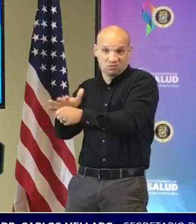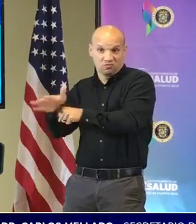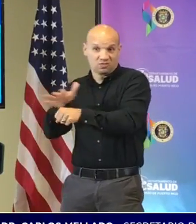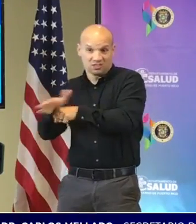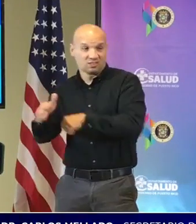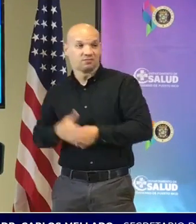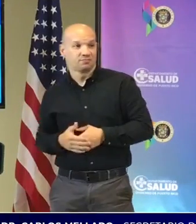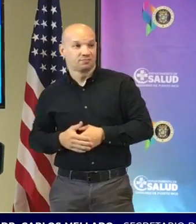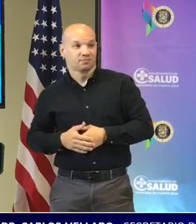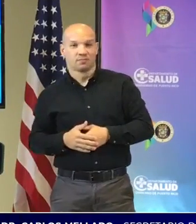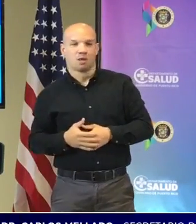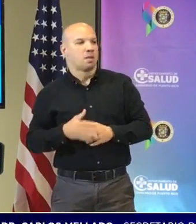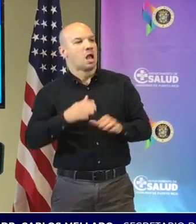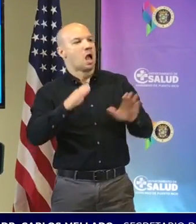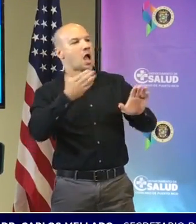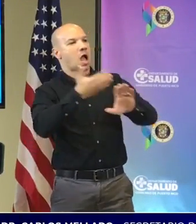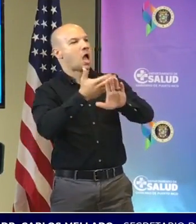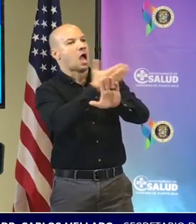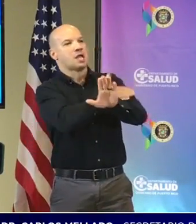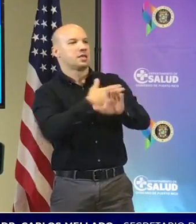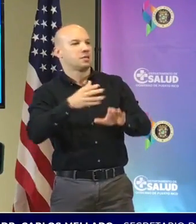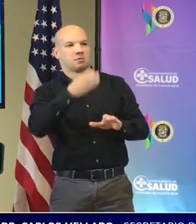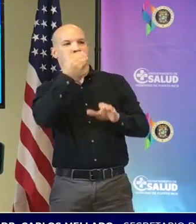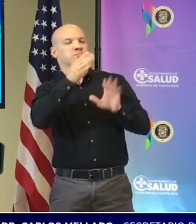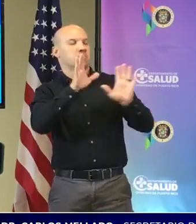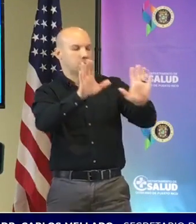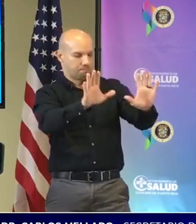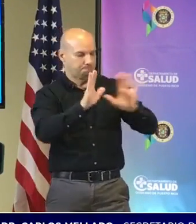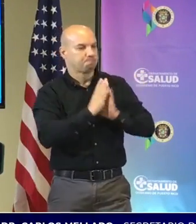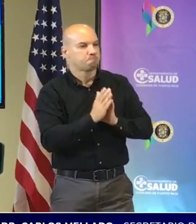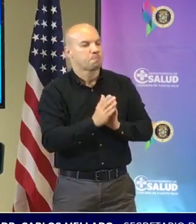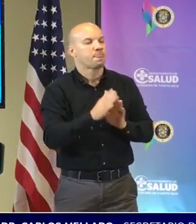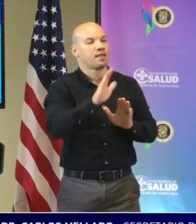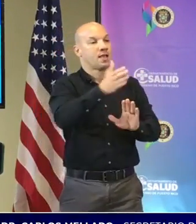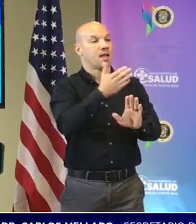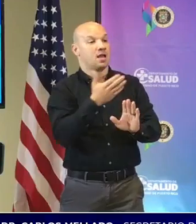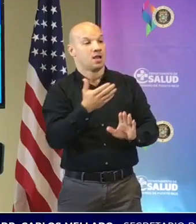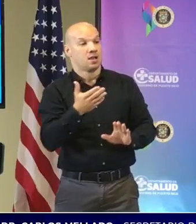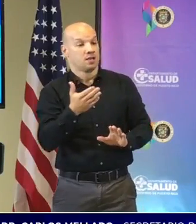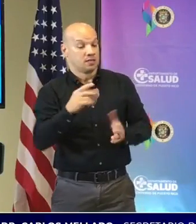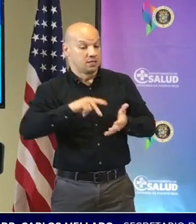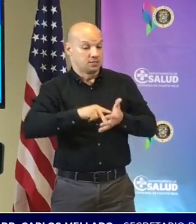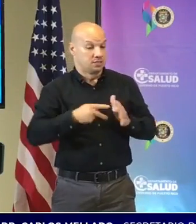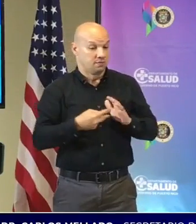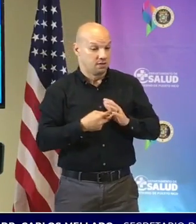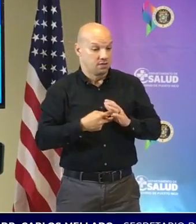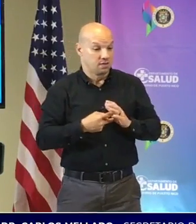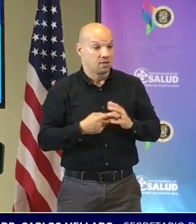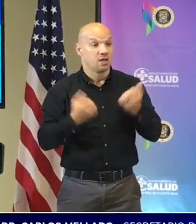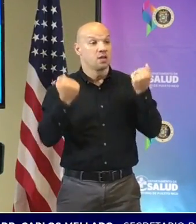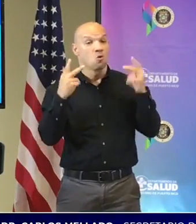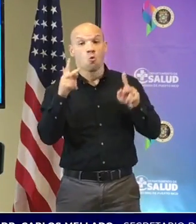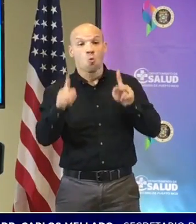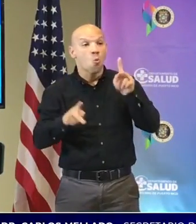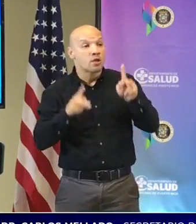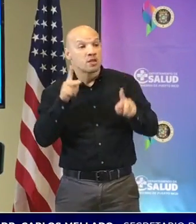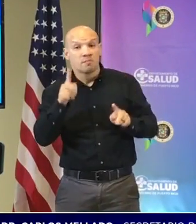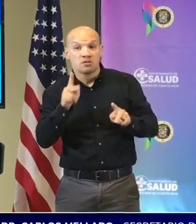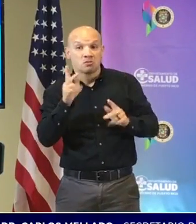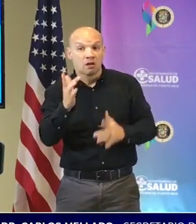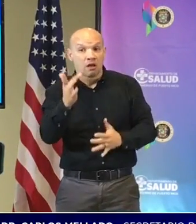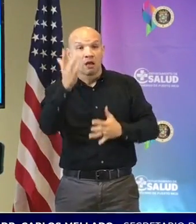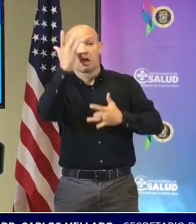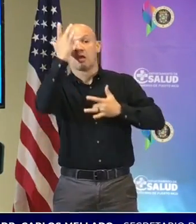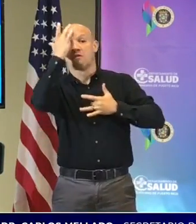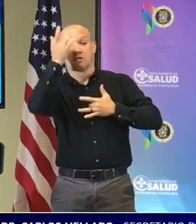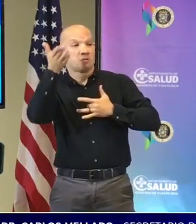tal vez tal vez nunca vamos a llegar a saber específicamente cuántas personas se contagiaron